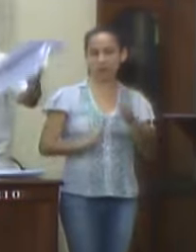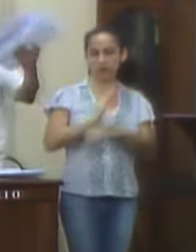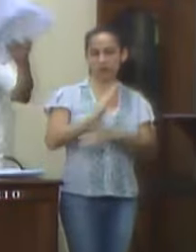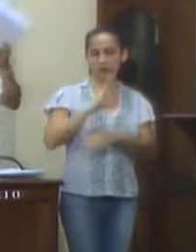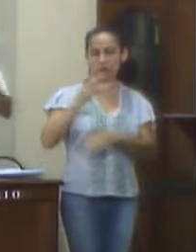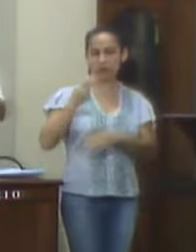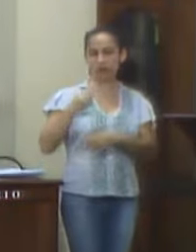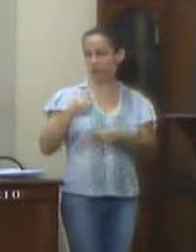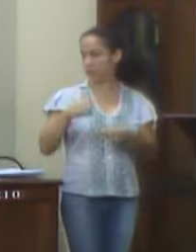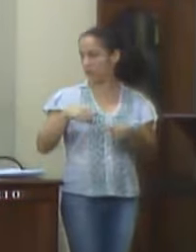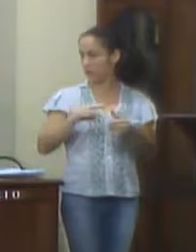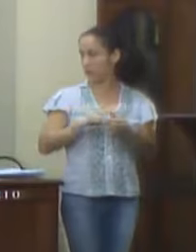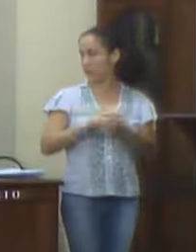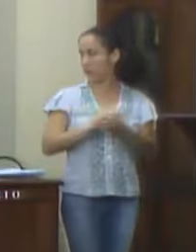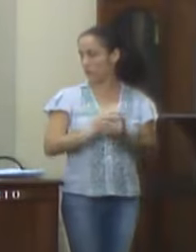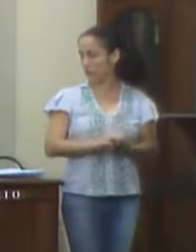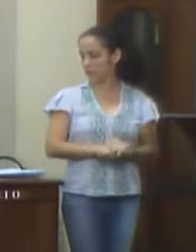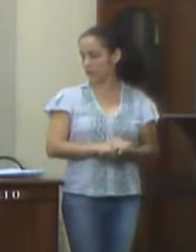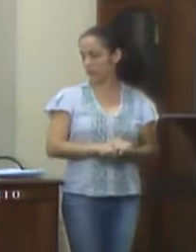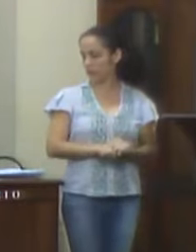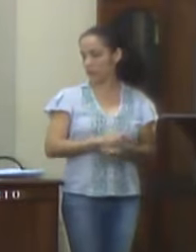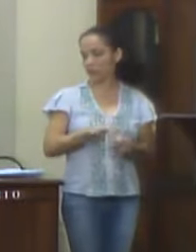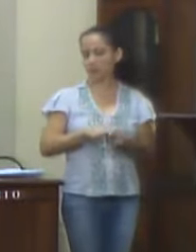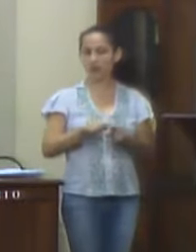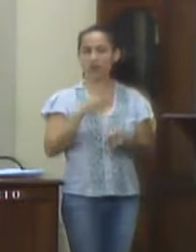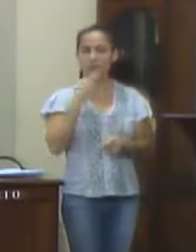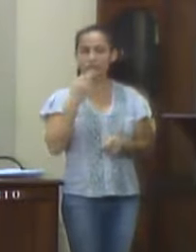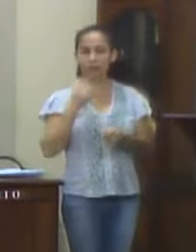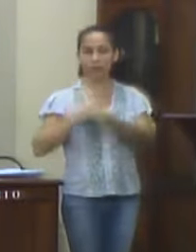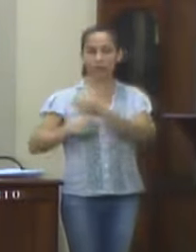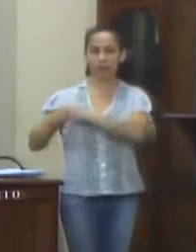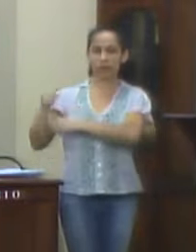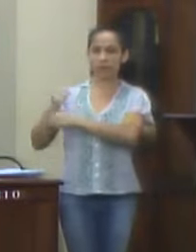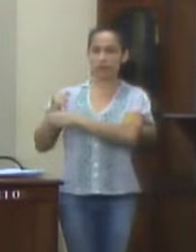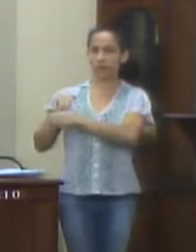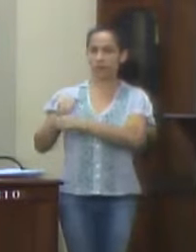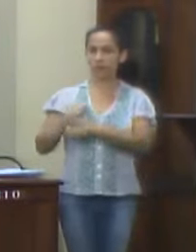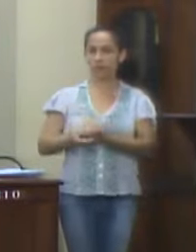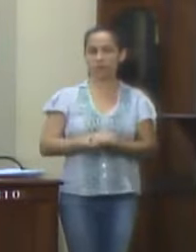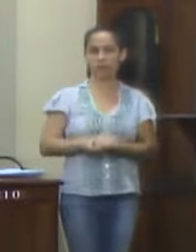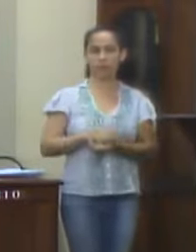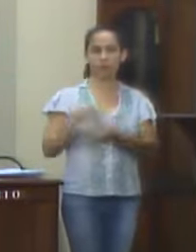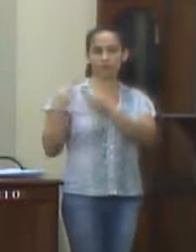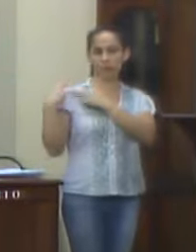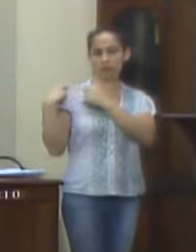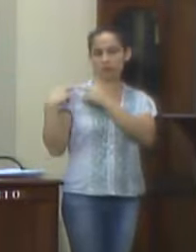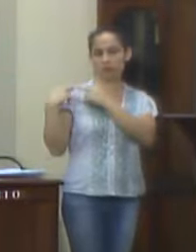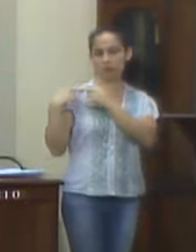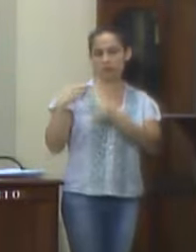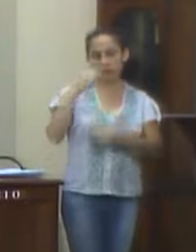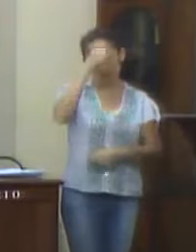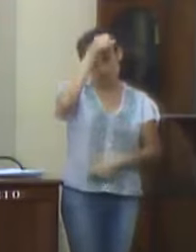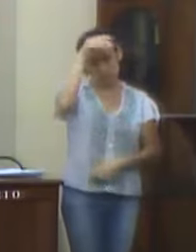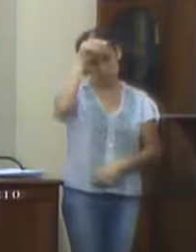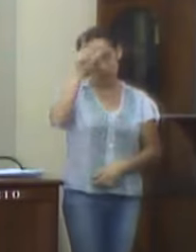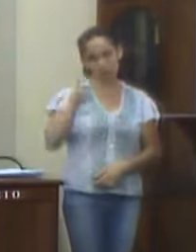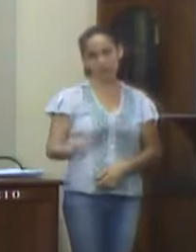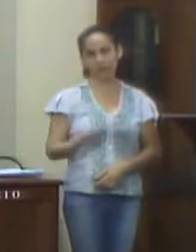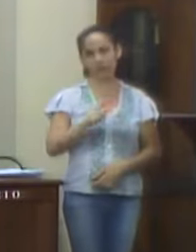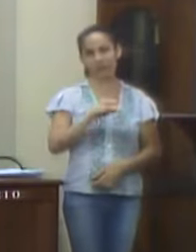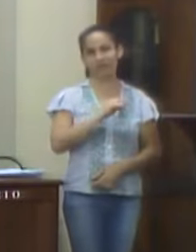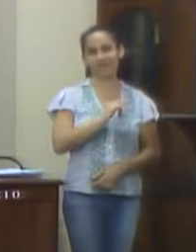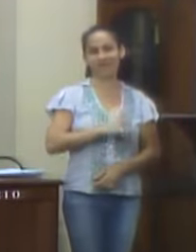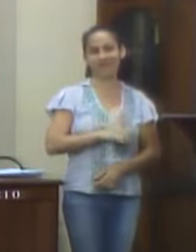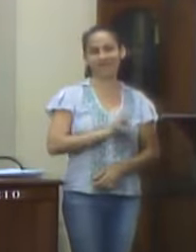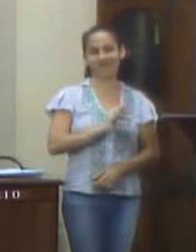contas de Governo do Município de Valença, referentes ao exercício de 2017, de responsabilidade do Excelentíssimo Prefeito Luiz Fernando Furtado